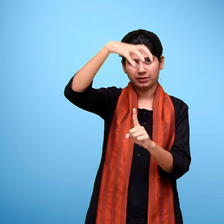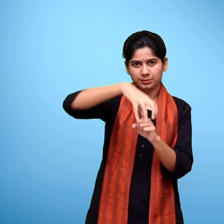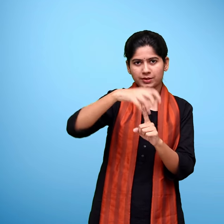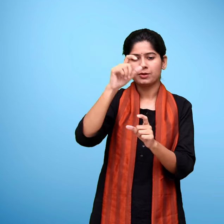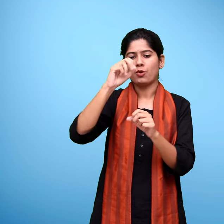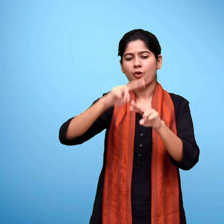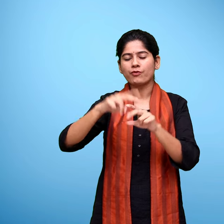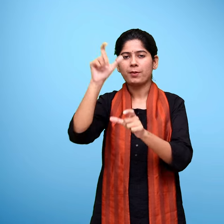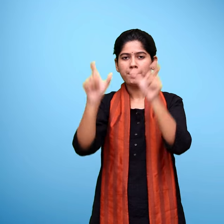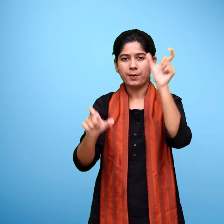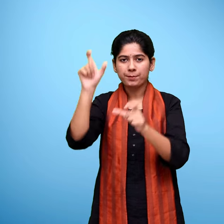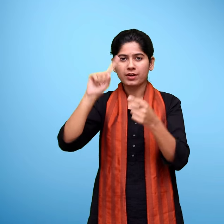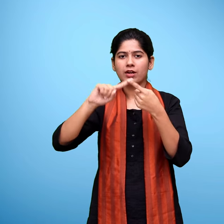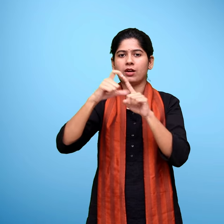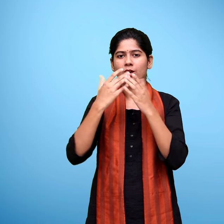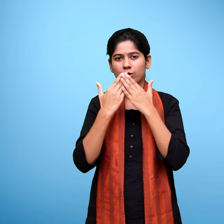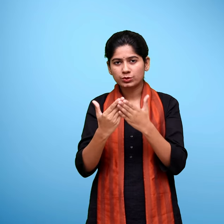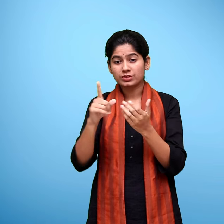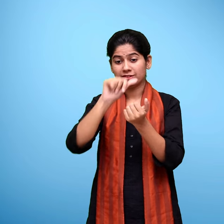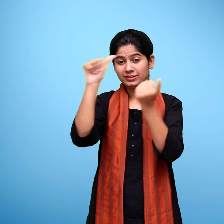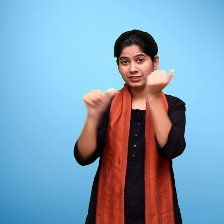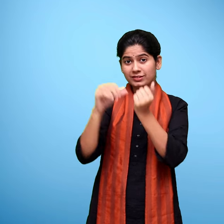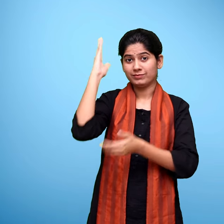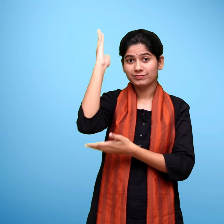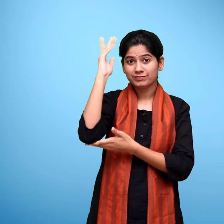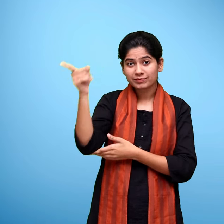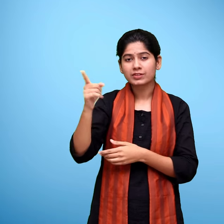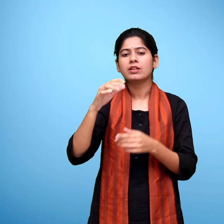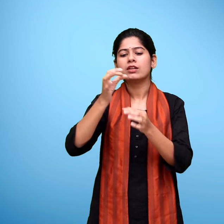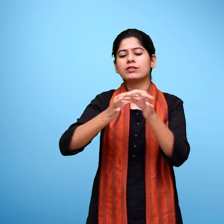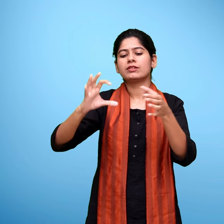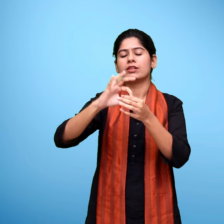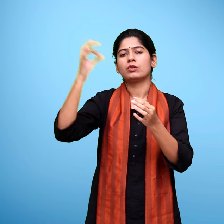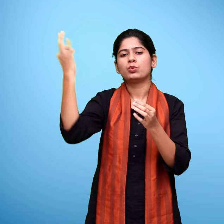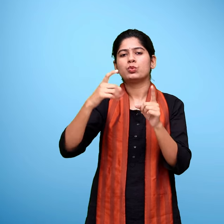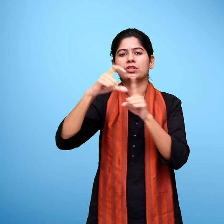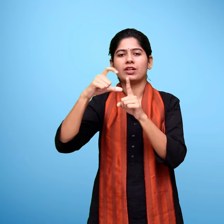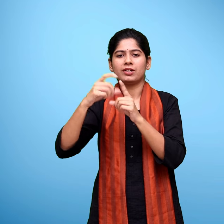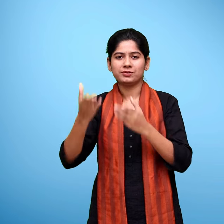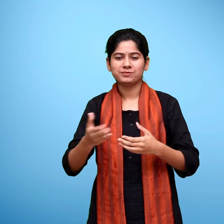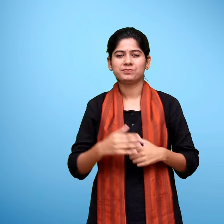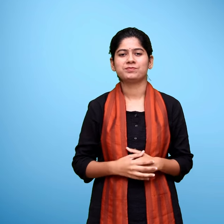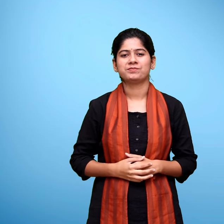प्रारंभिक शिक्षा विभाग राश्ट्रिय शैक्षिक अनुसंधान और प्रशिक्षन परशद नई दिल्ली